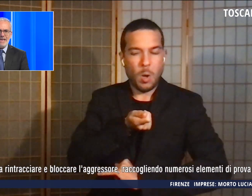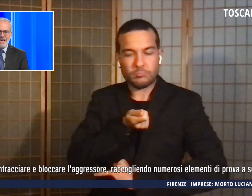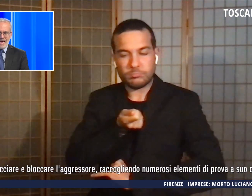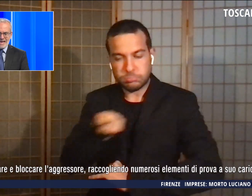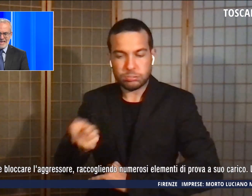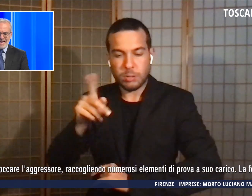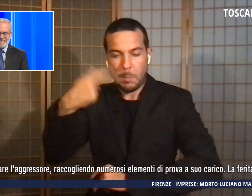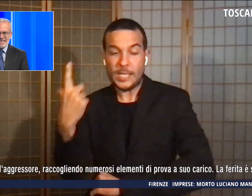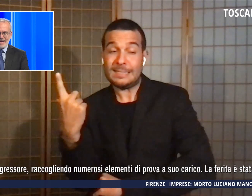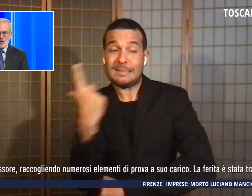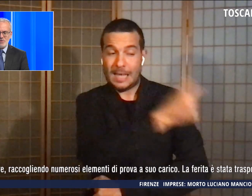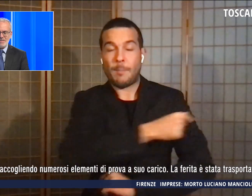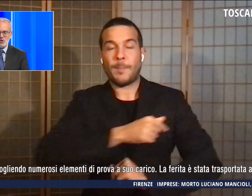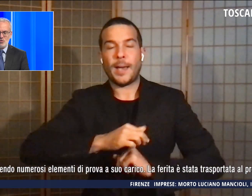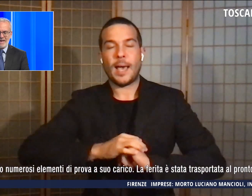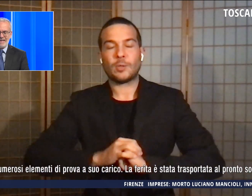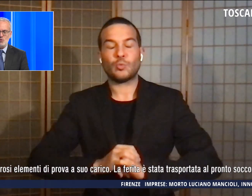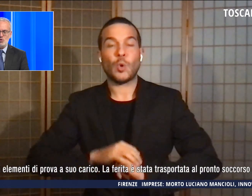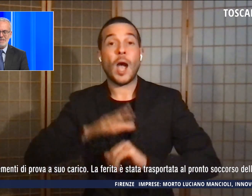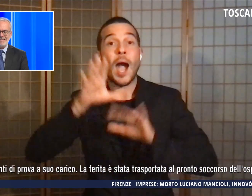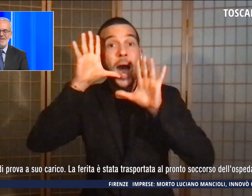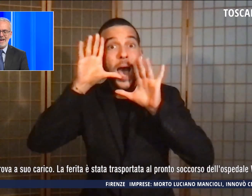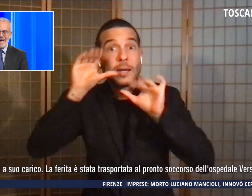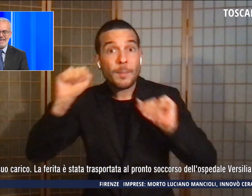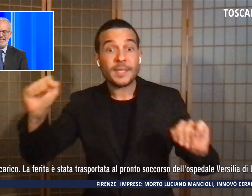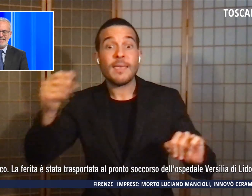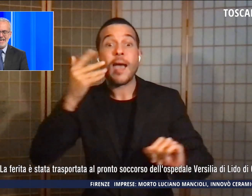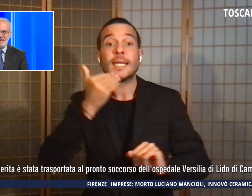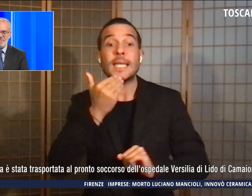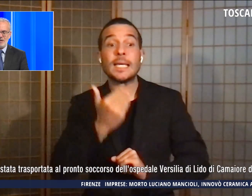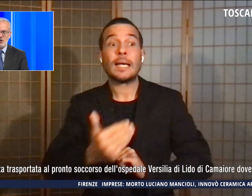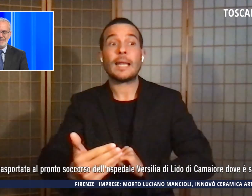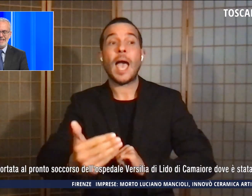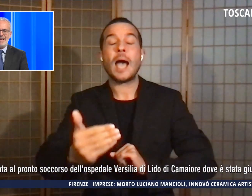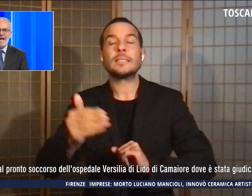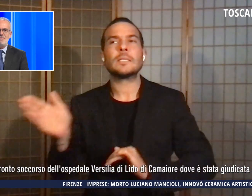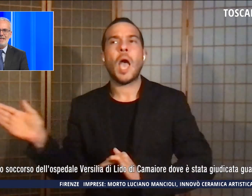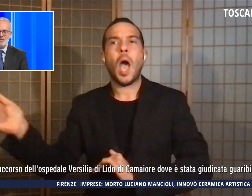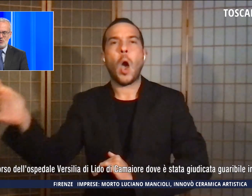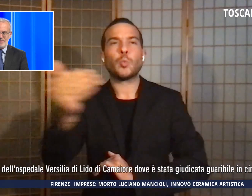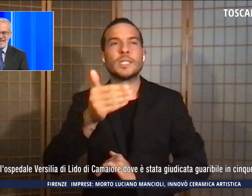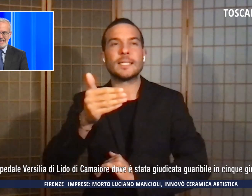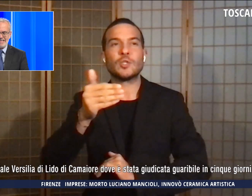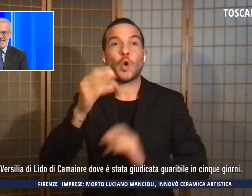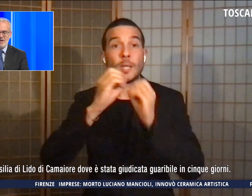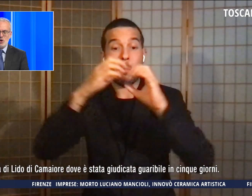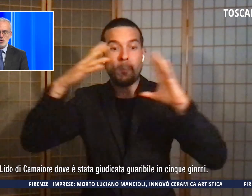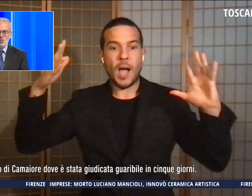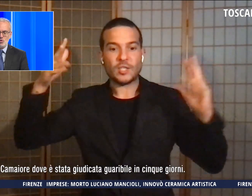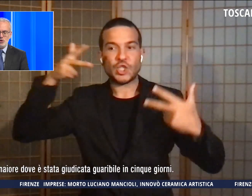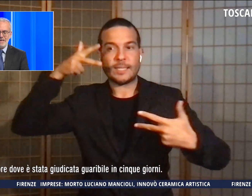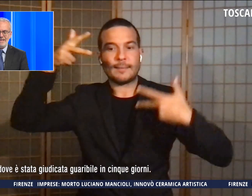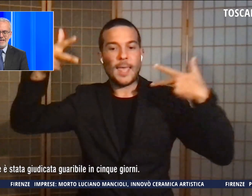carabinieri, anche grazie all'acquisizione e alla successiva analisi delle immagini di telecamere di sorveglianza,